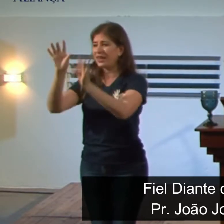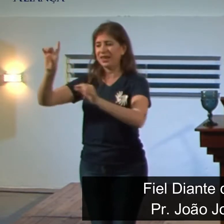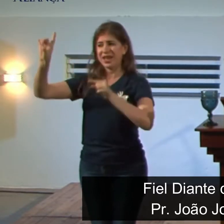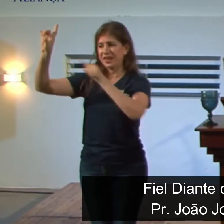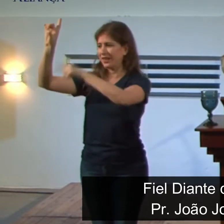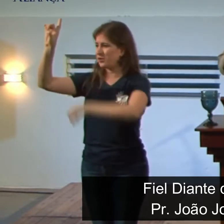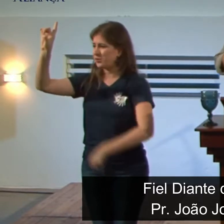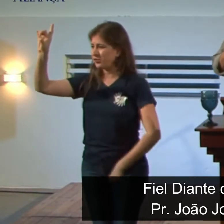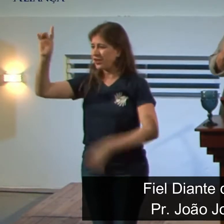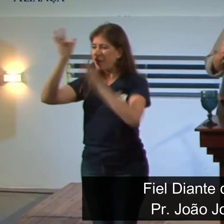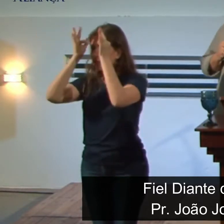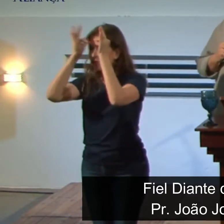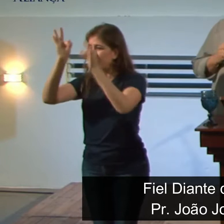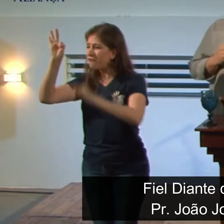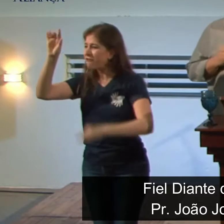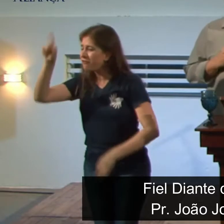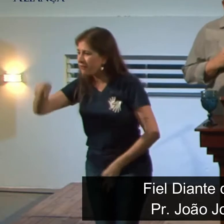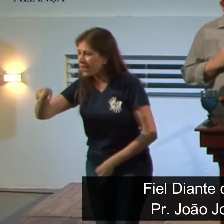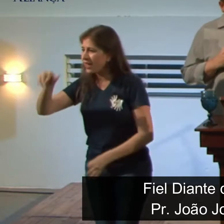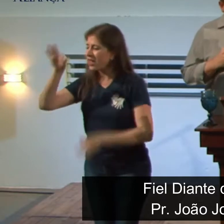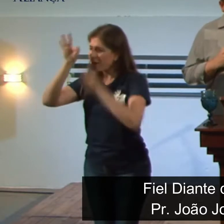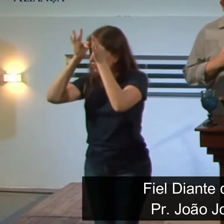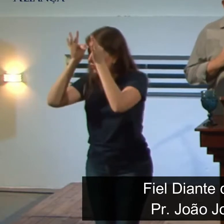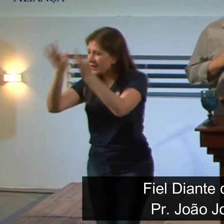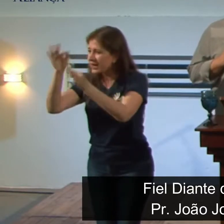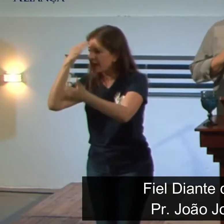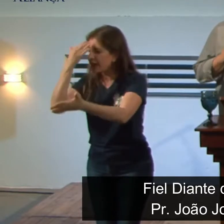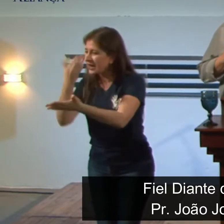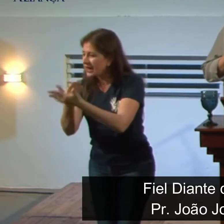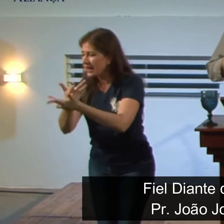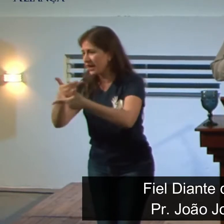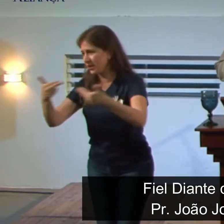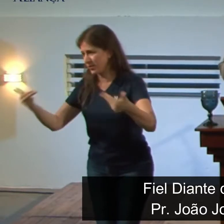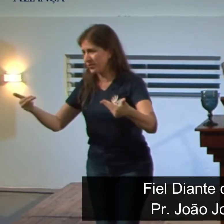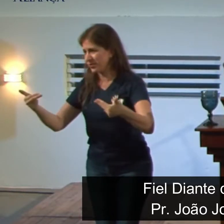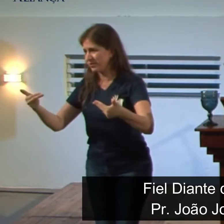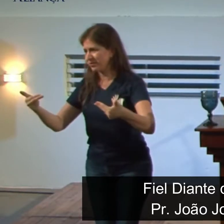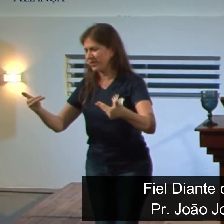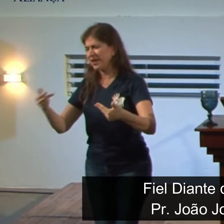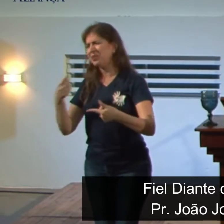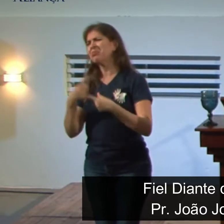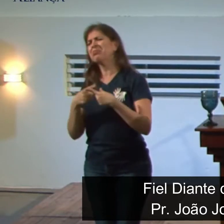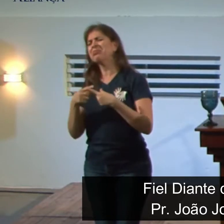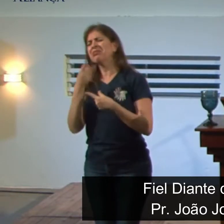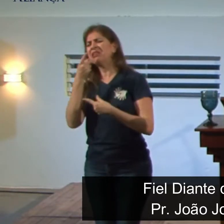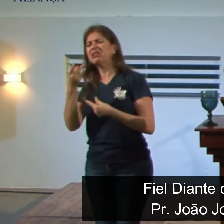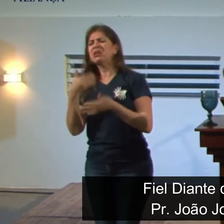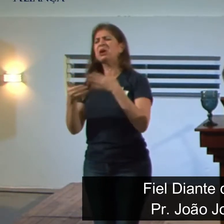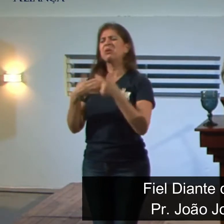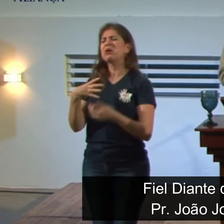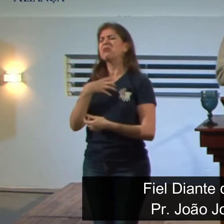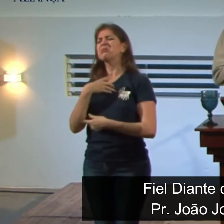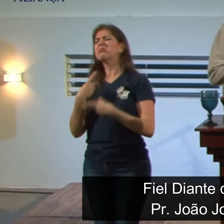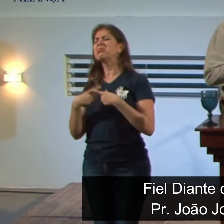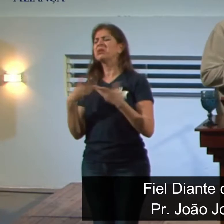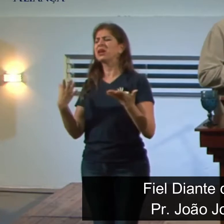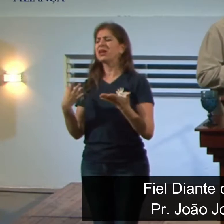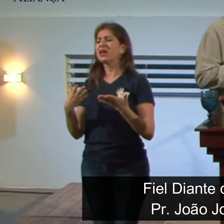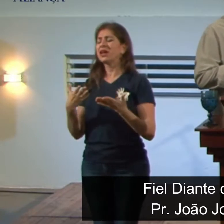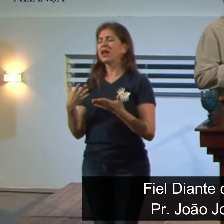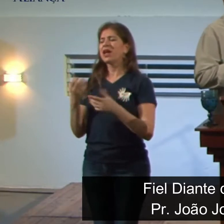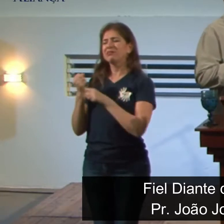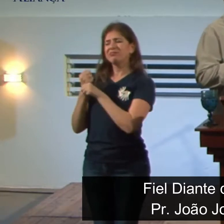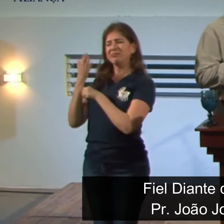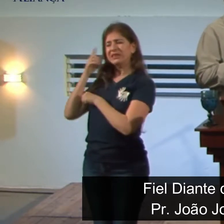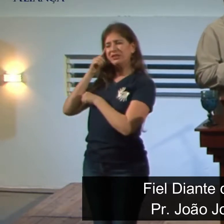à sua fé, à sua crença. E isso não é sem propósito, porque nesses últimos dias, principalmente,